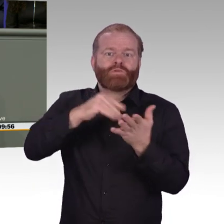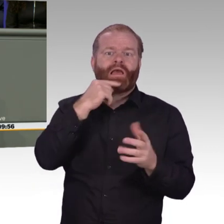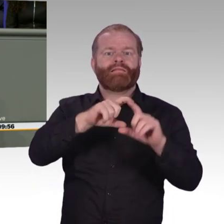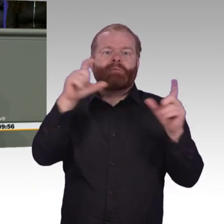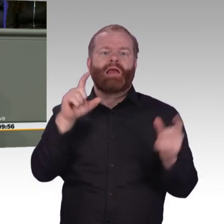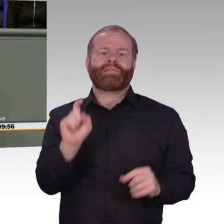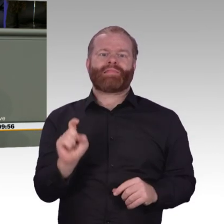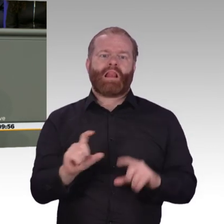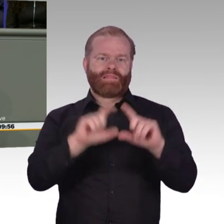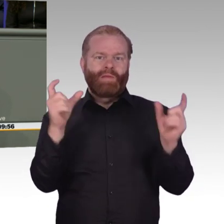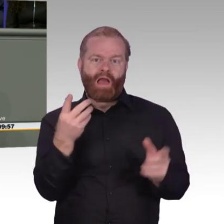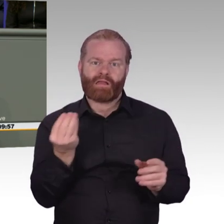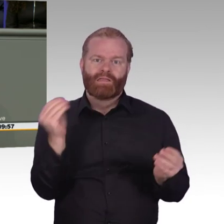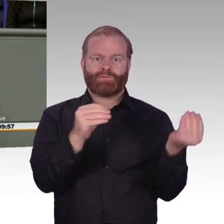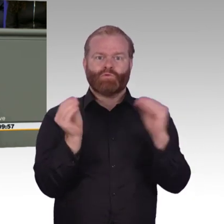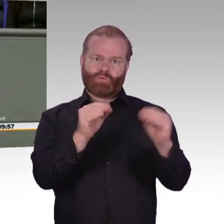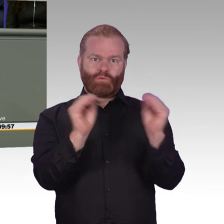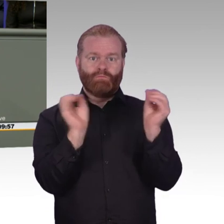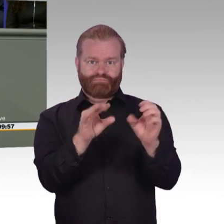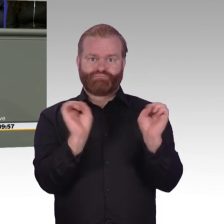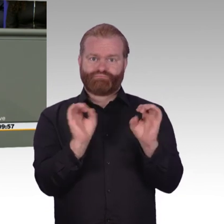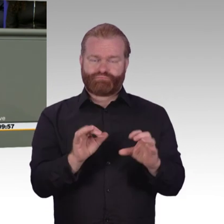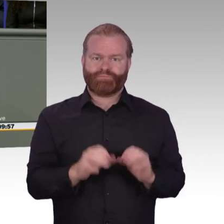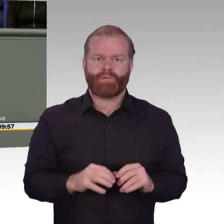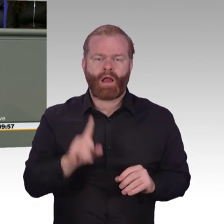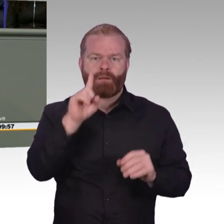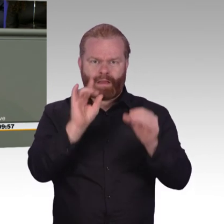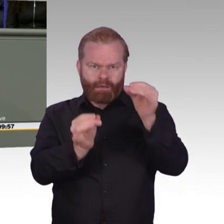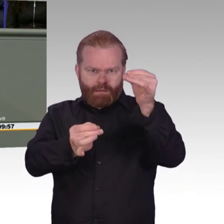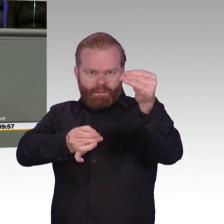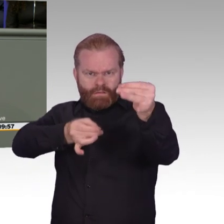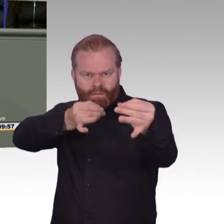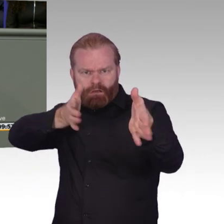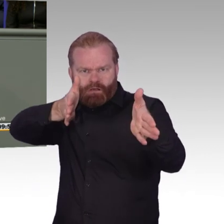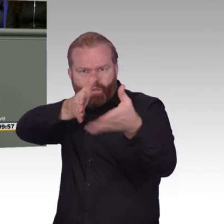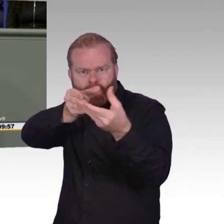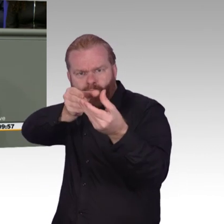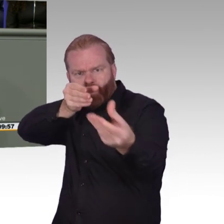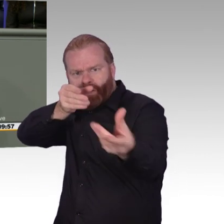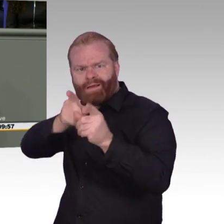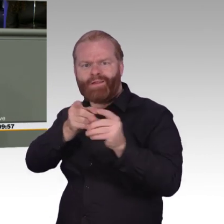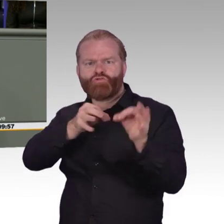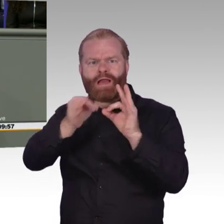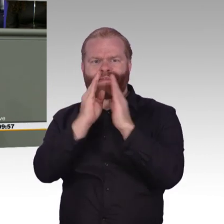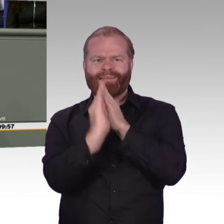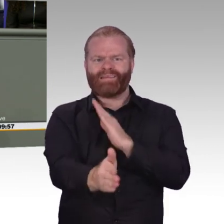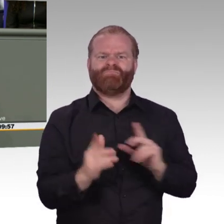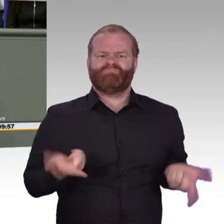gemeinsame Koordination fehlt. Und Sie haben es widersträflich unterlassen, bei Kenntnis und bei Erkenntnis eine Strategie draufzusetzen. Das ist wirklich